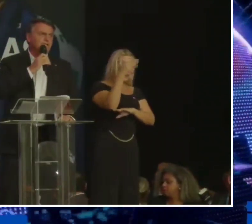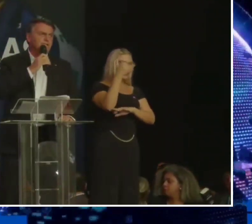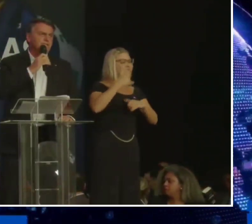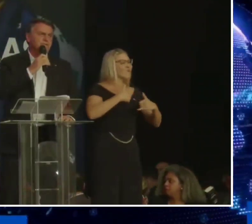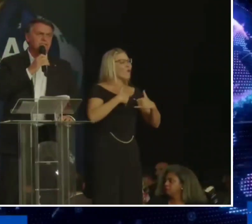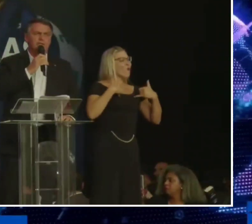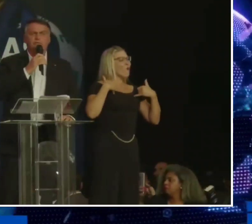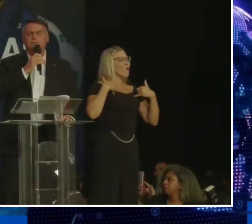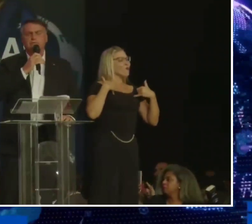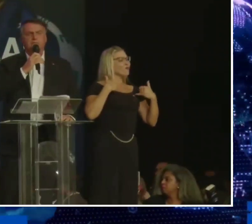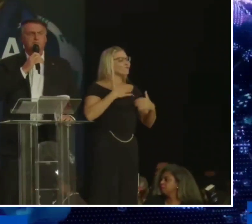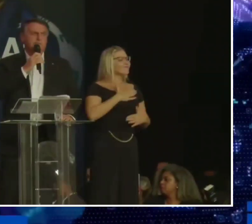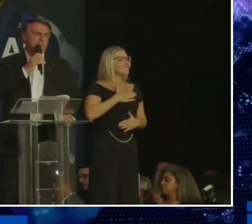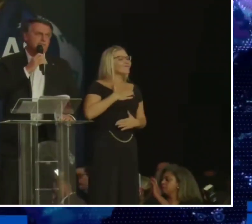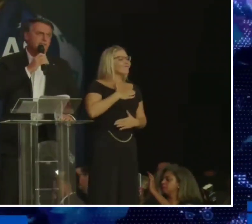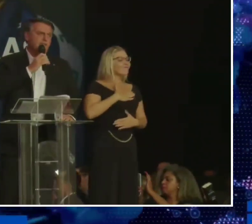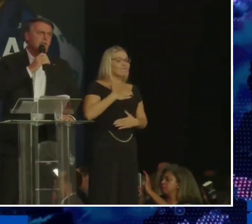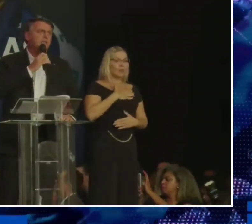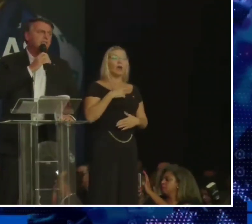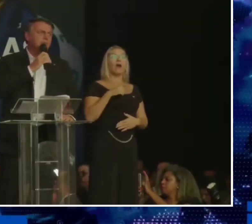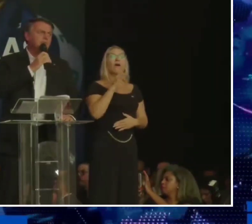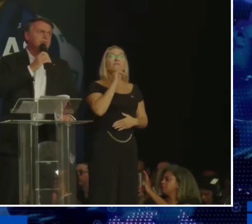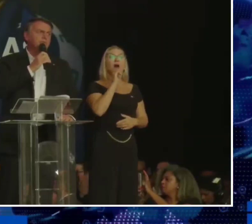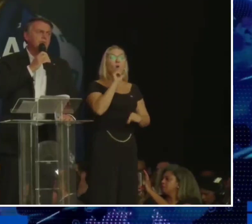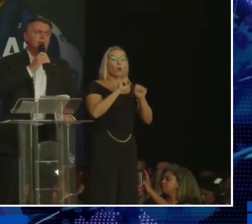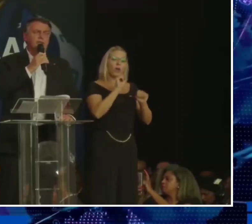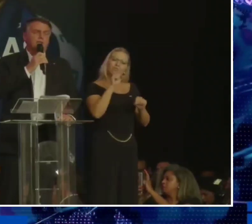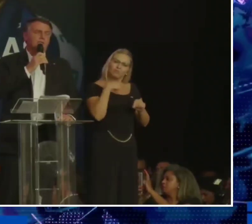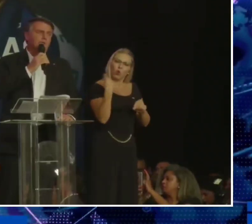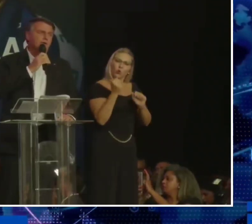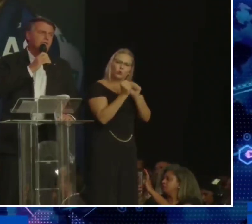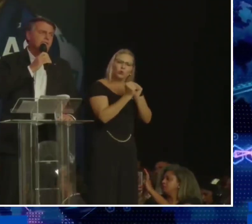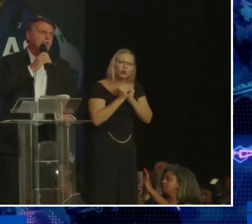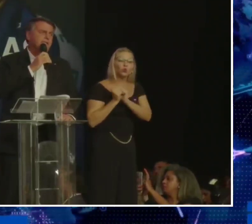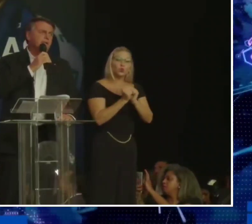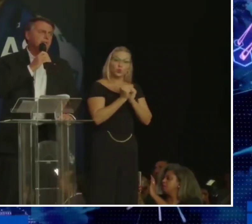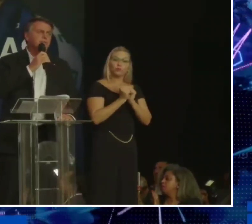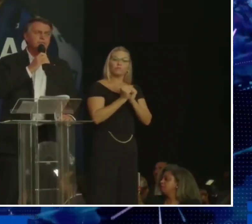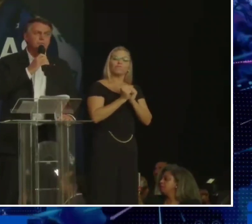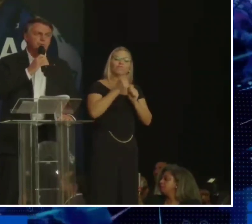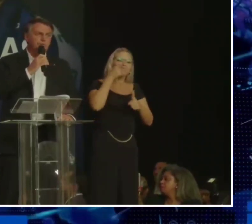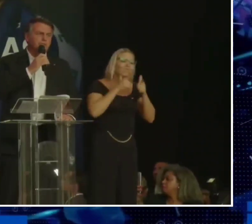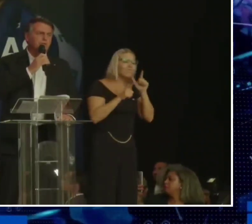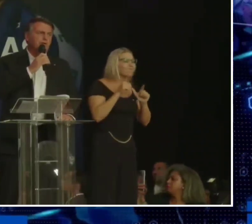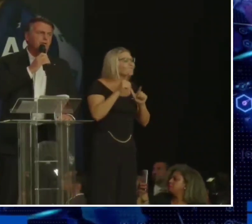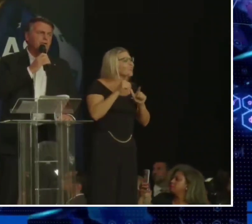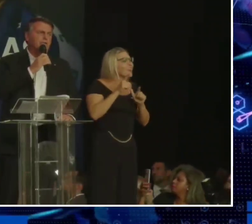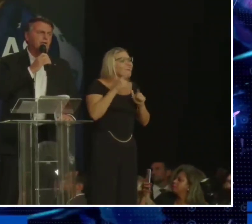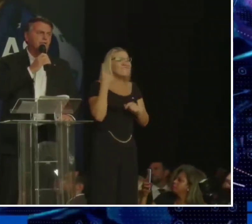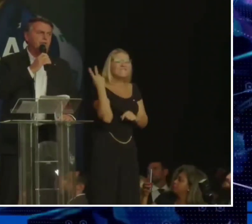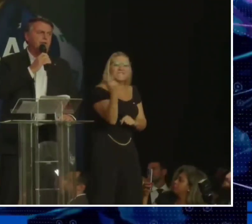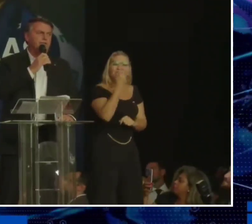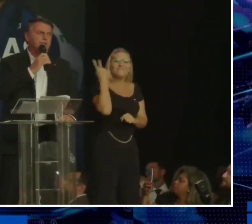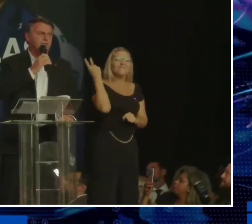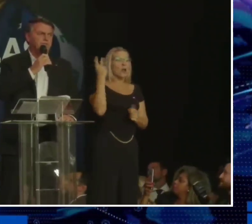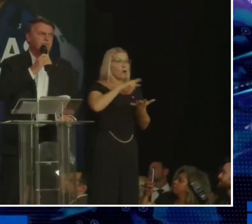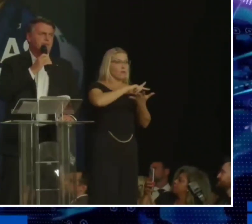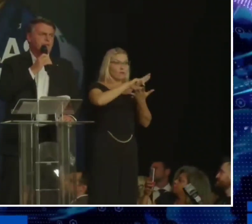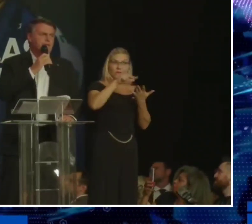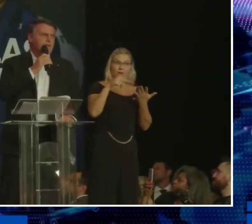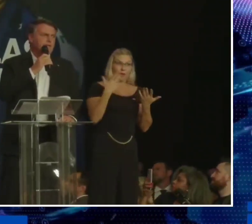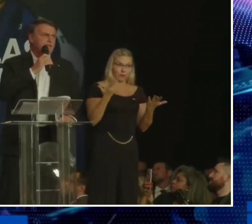e a satisfação de dizer que juntos nós resgatamos muitos valores em nosso país,